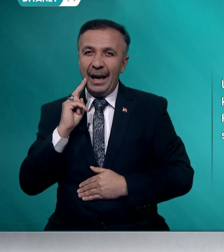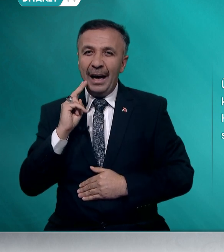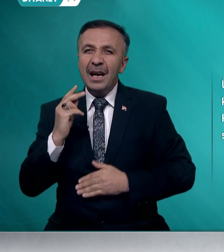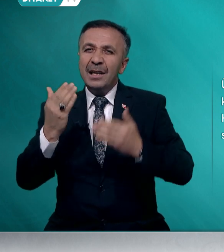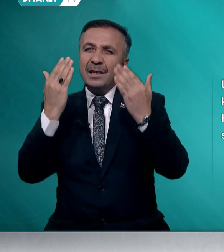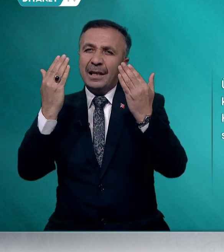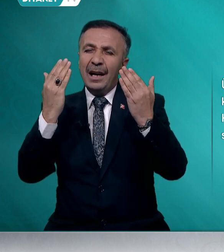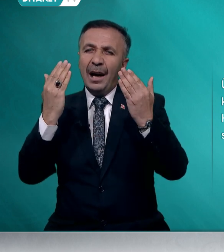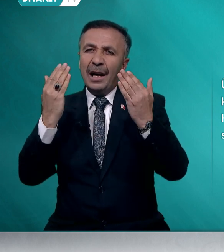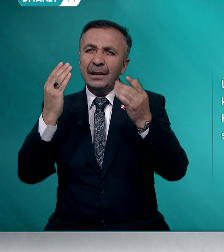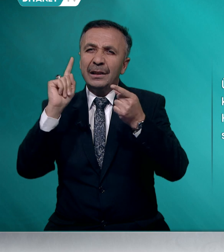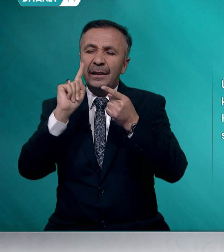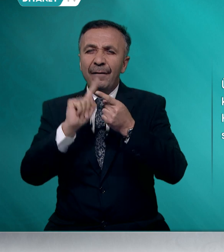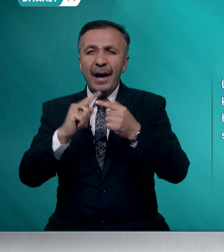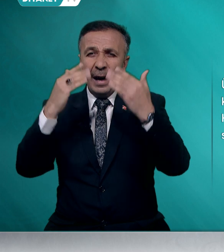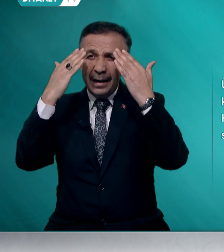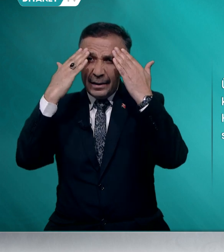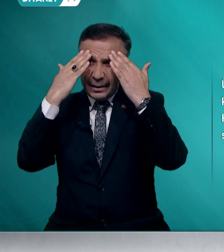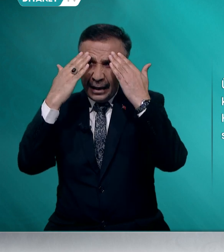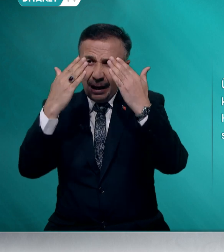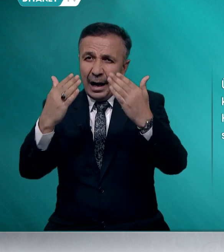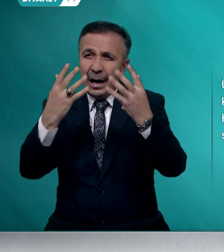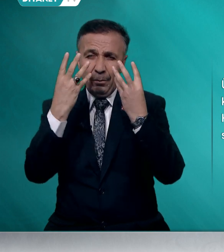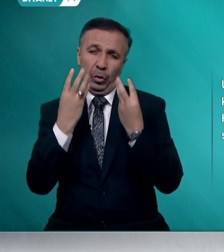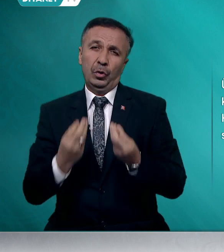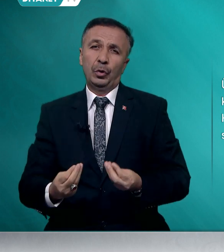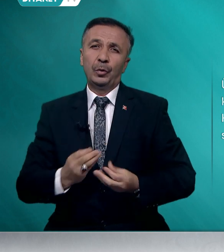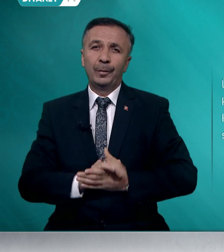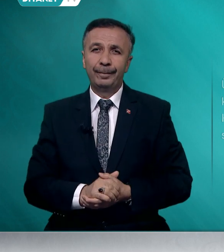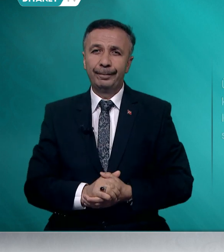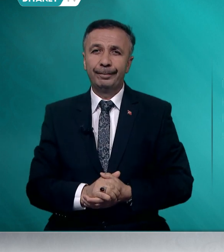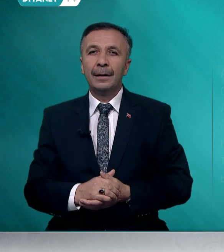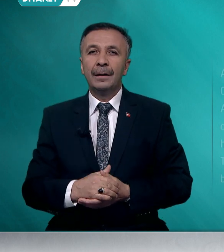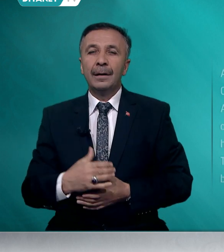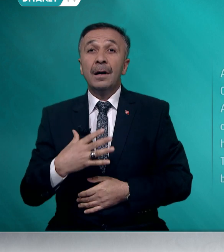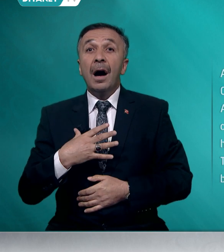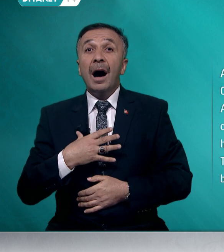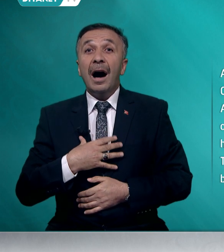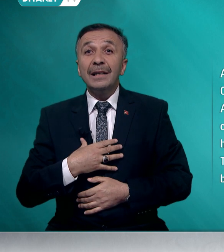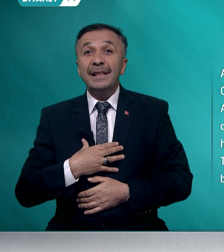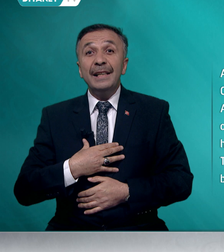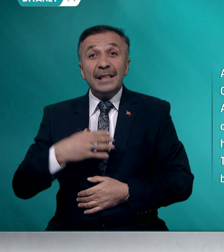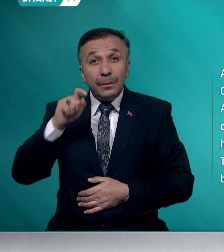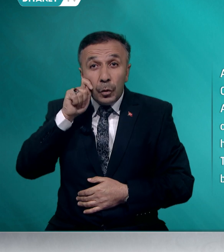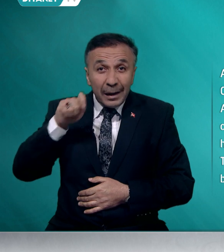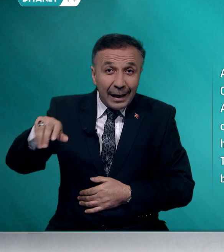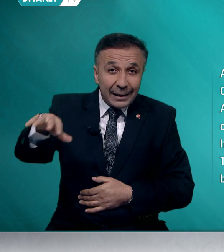selat ve selam olsun. Aziz müminler,